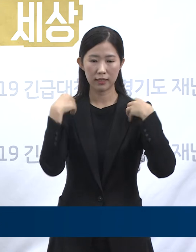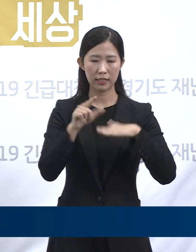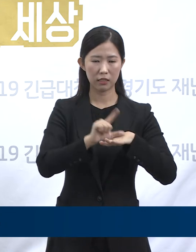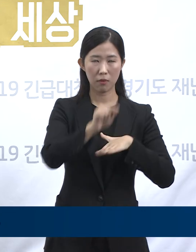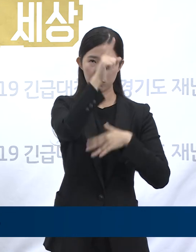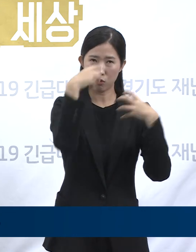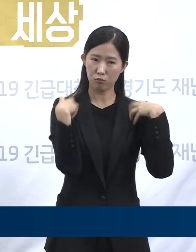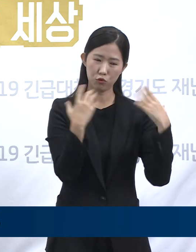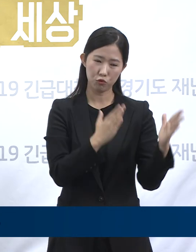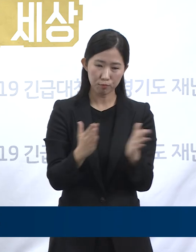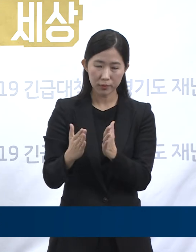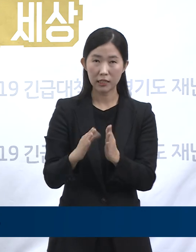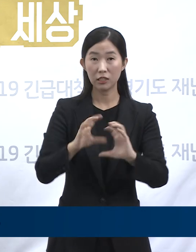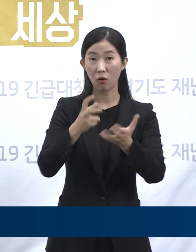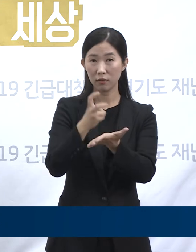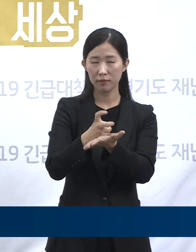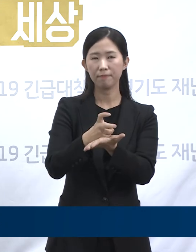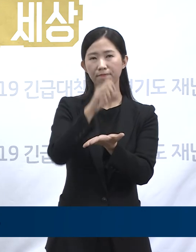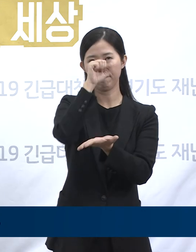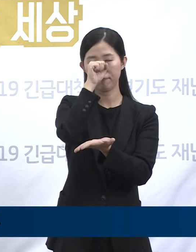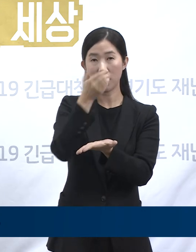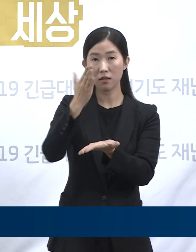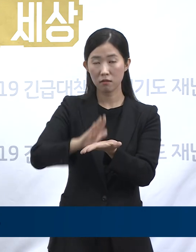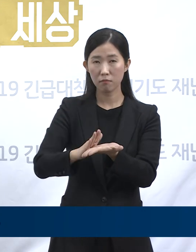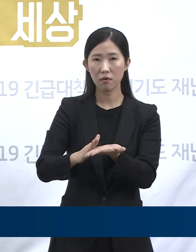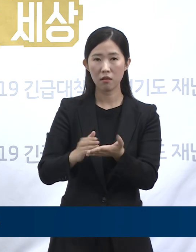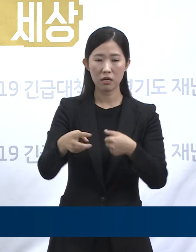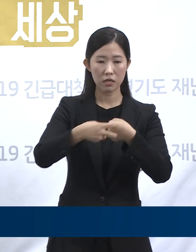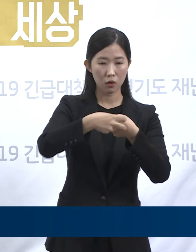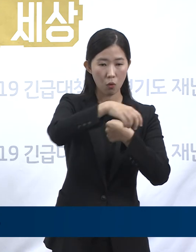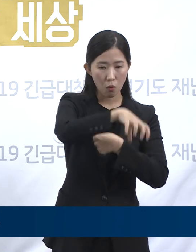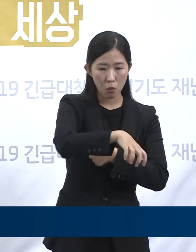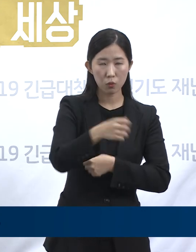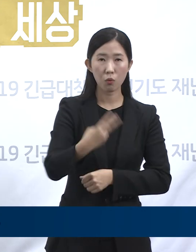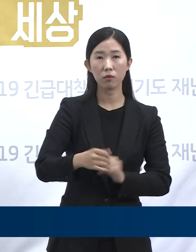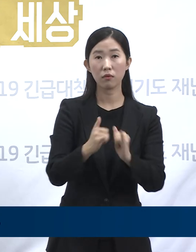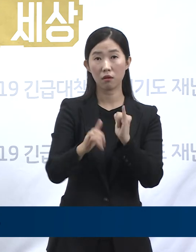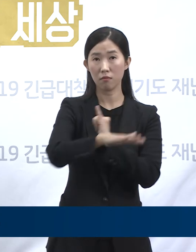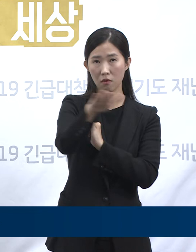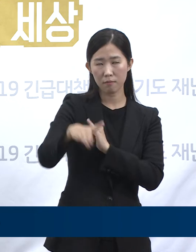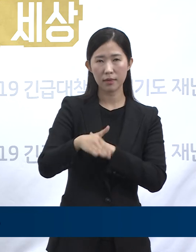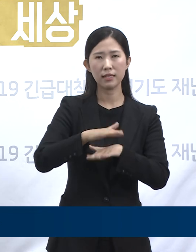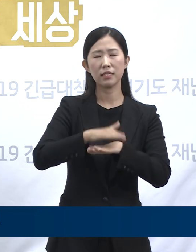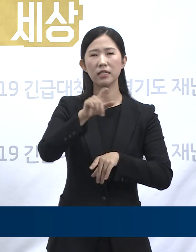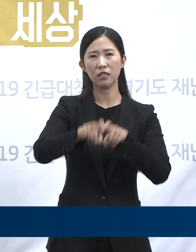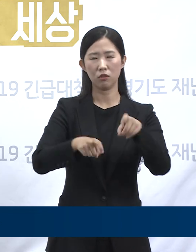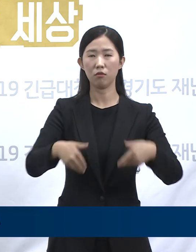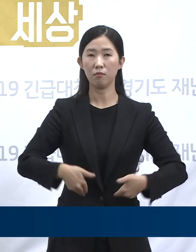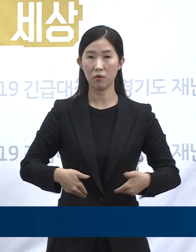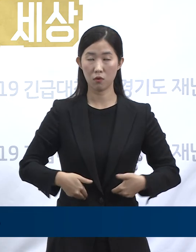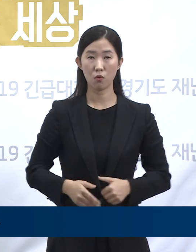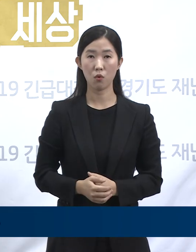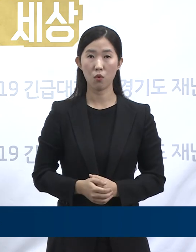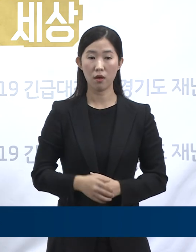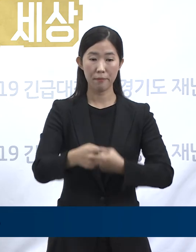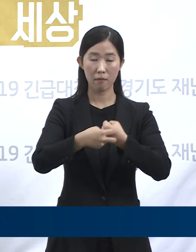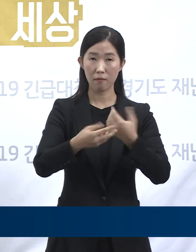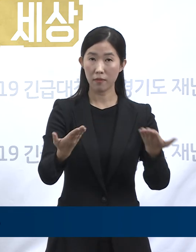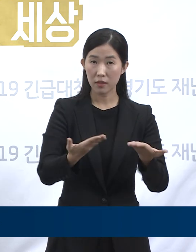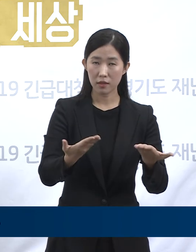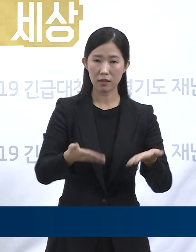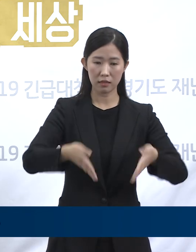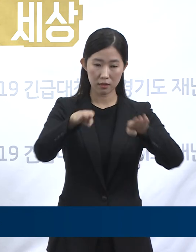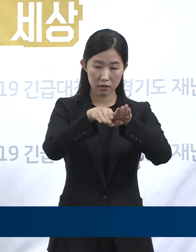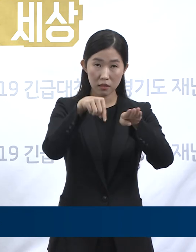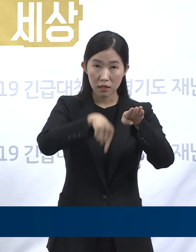현장에서의 정확한 이해와 바른 실천의 핵심입니다. 종사자나 방문자들은 자신의 건강